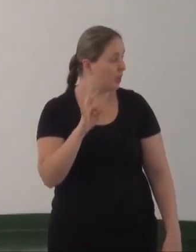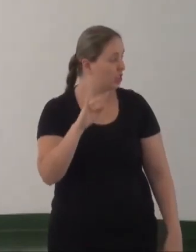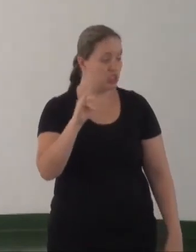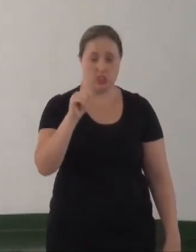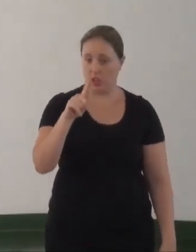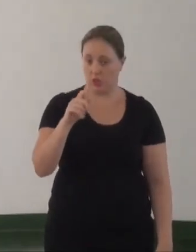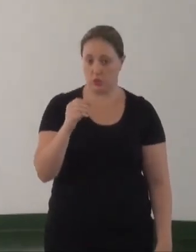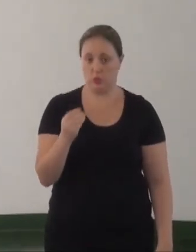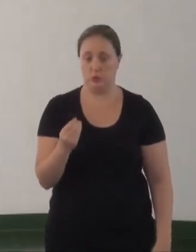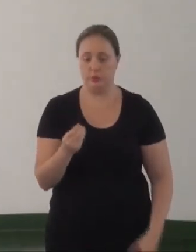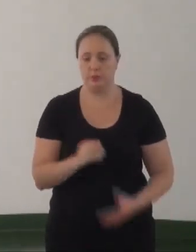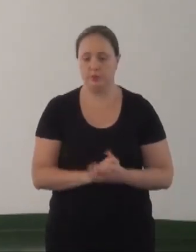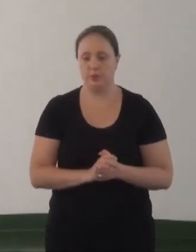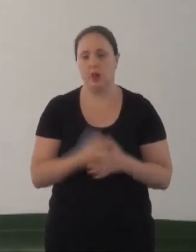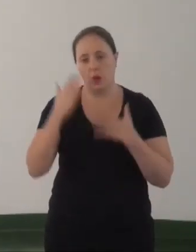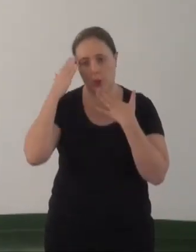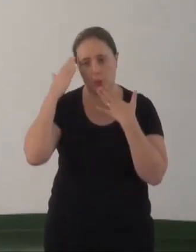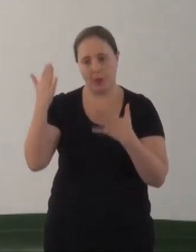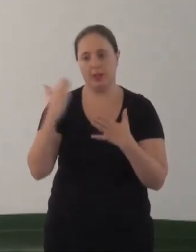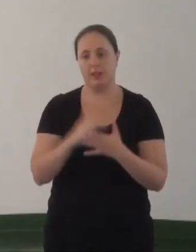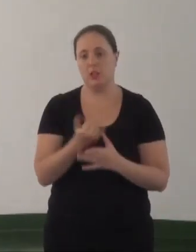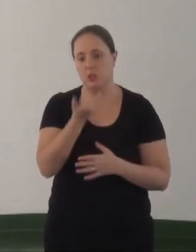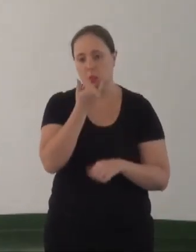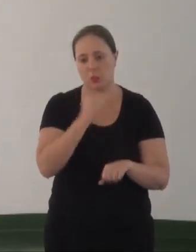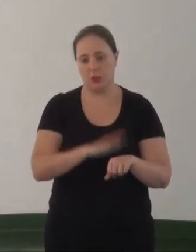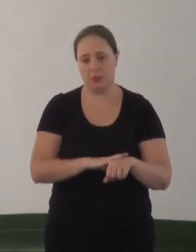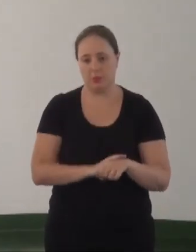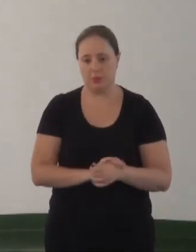Tiago, que não está presente aqui. Muito obrigado, desculpa pelo tempo.